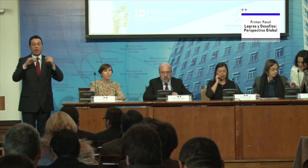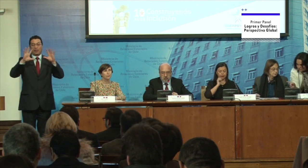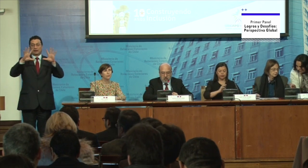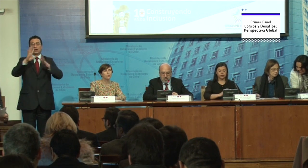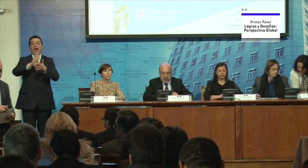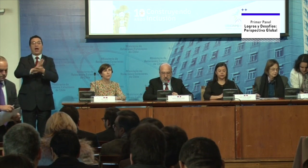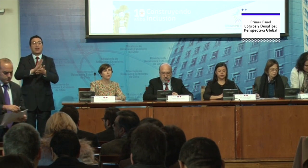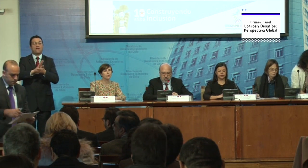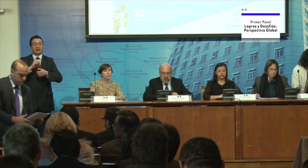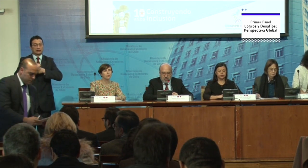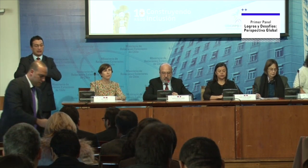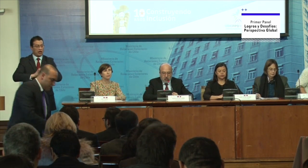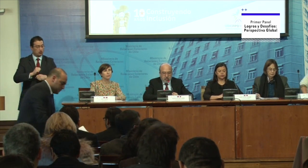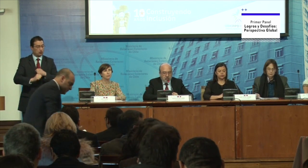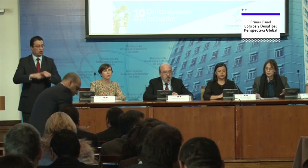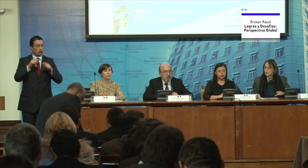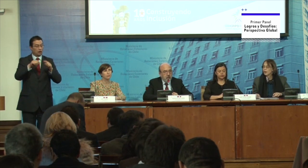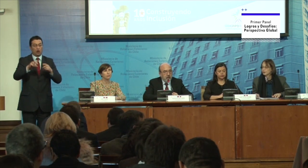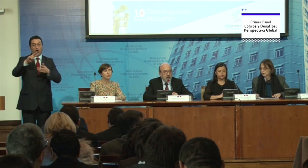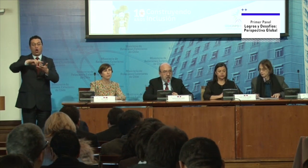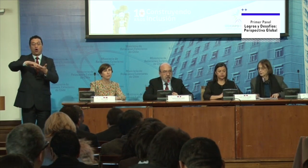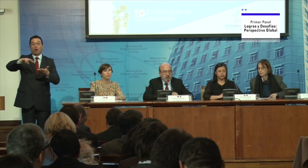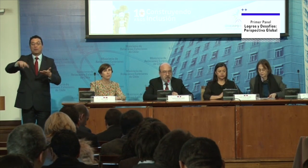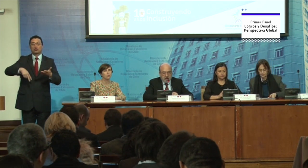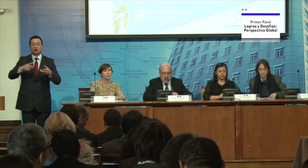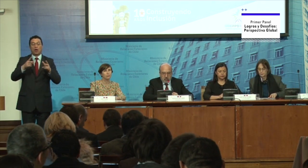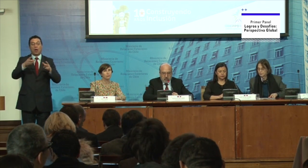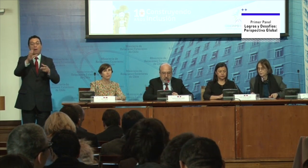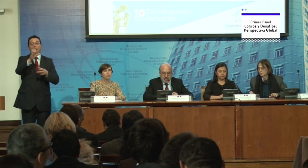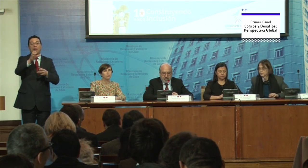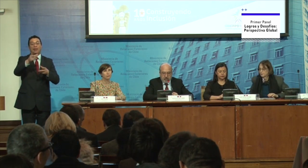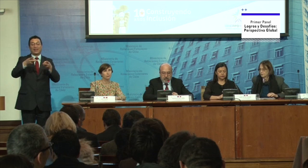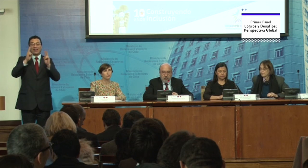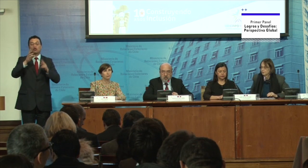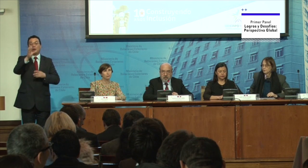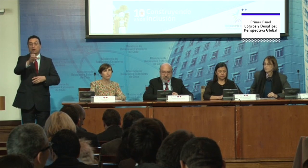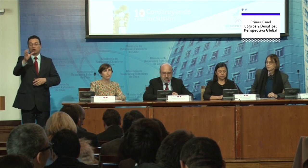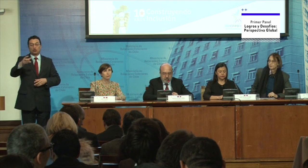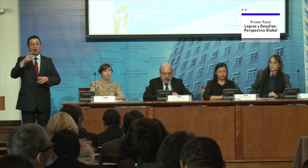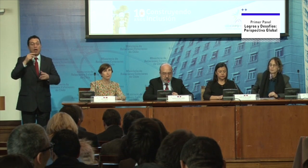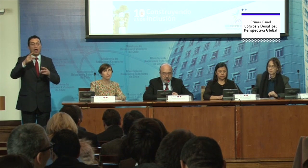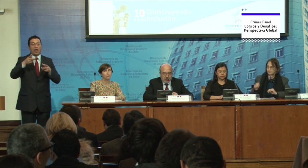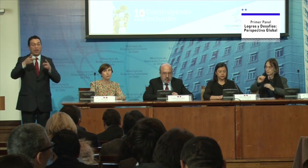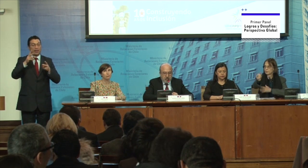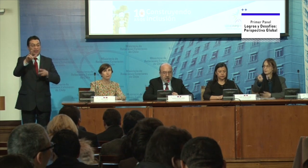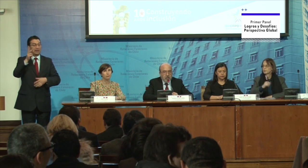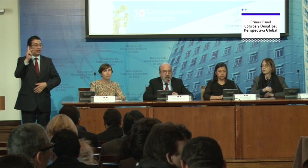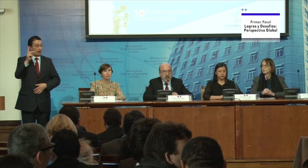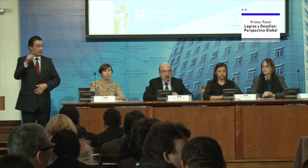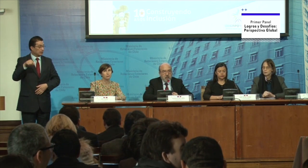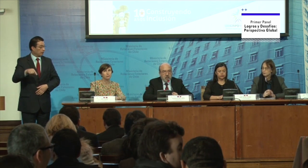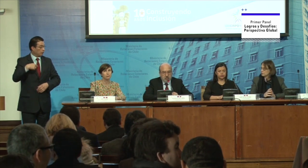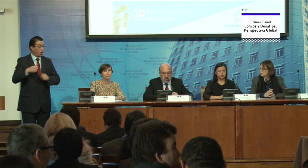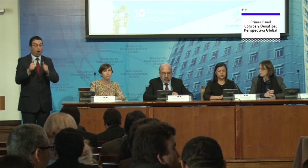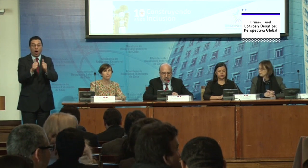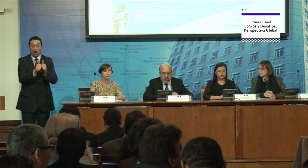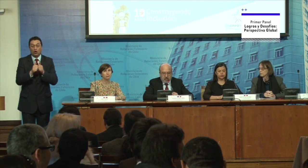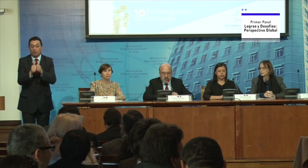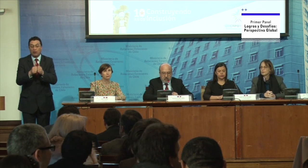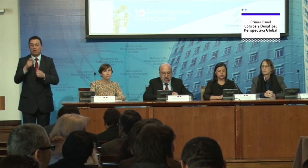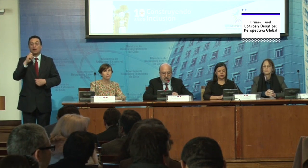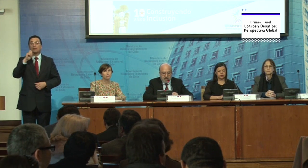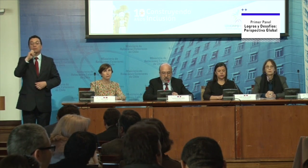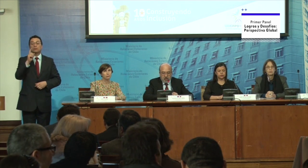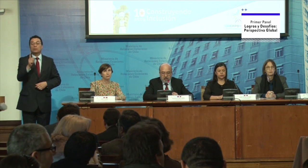aniversario de la Convención sobre los Derechos de las Personas con Discapacidad en nuestro país, acompañados de